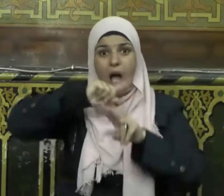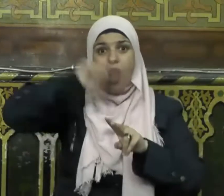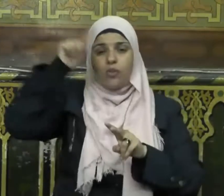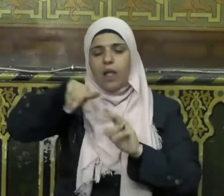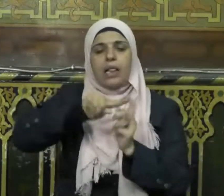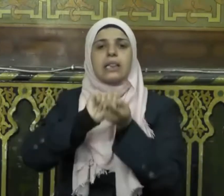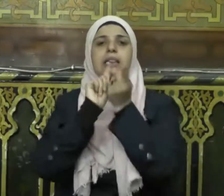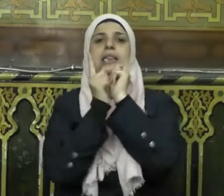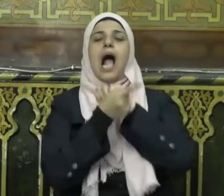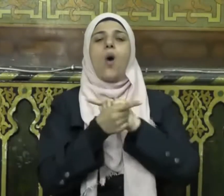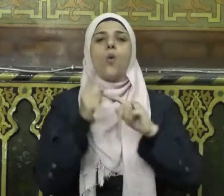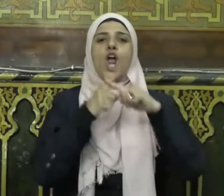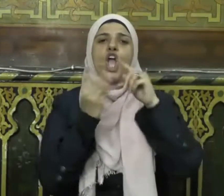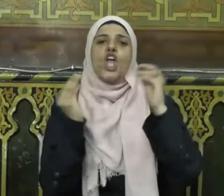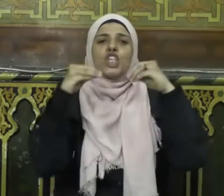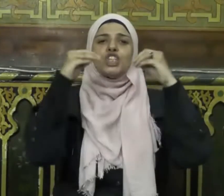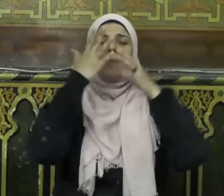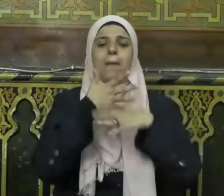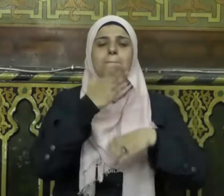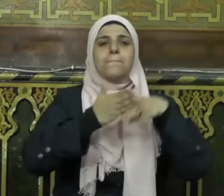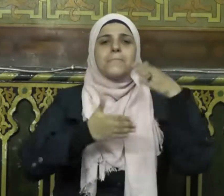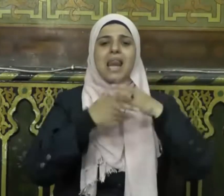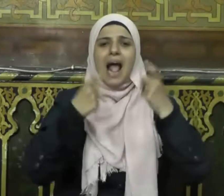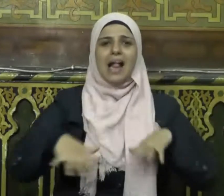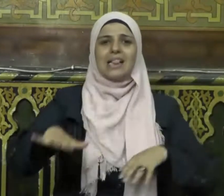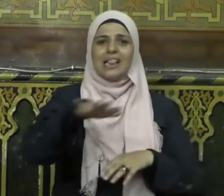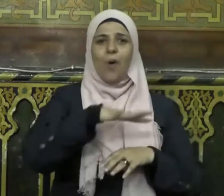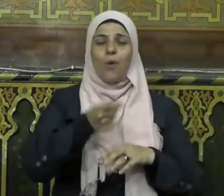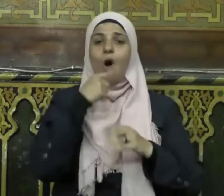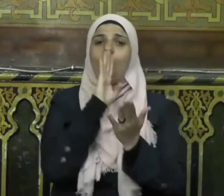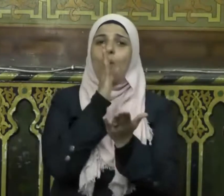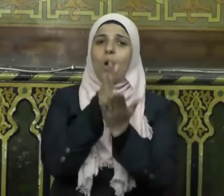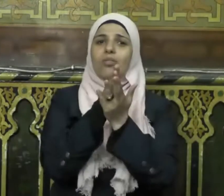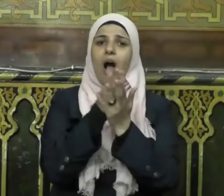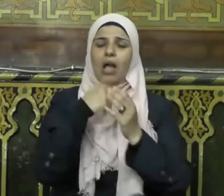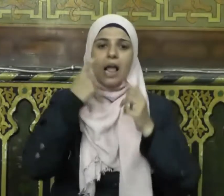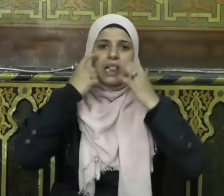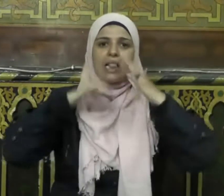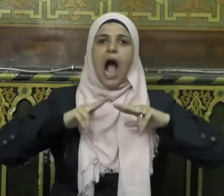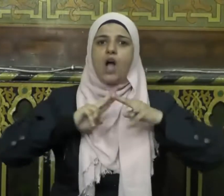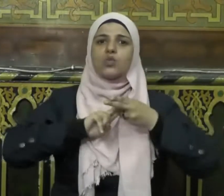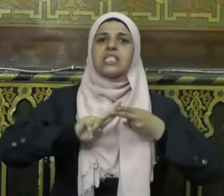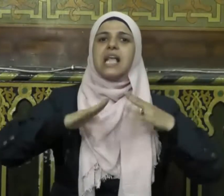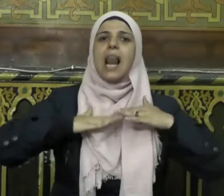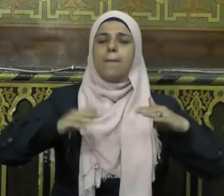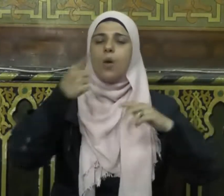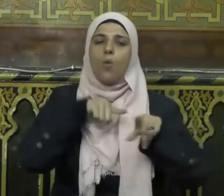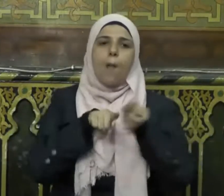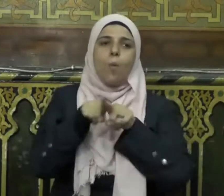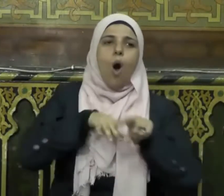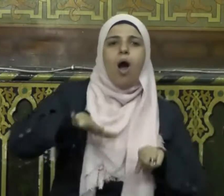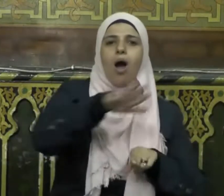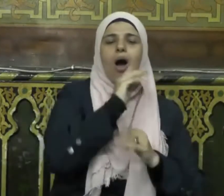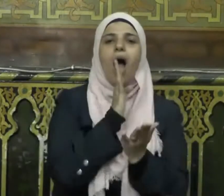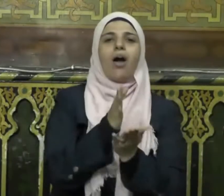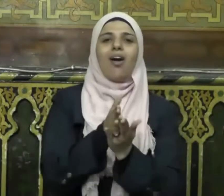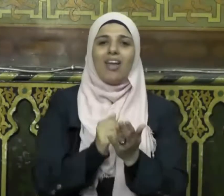تحولا إيجابيا لبناء الدولة وتحقيق التعايش السلمي والمؤاخاه الحقيقية